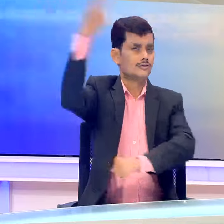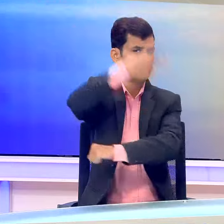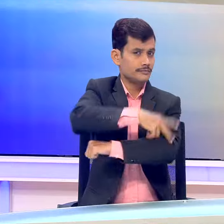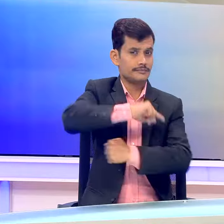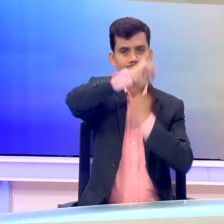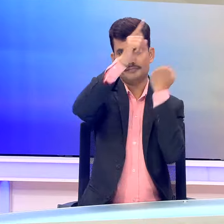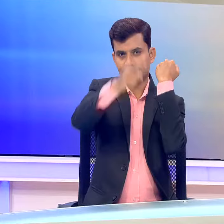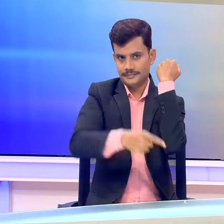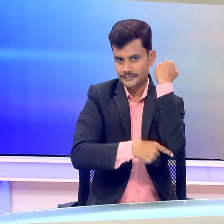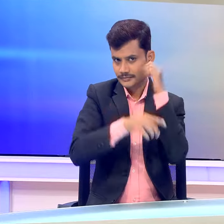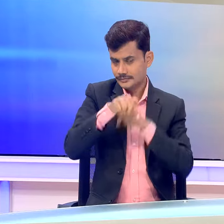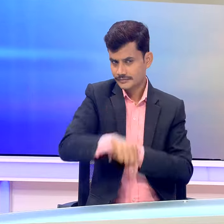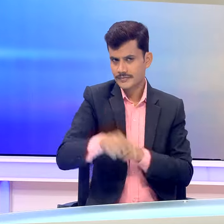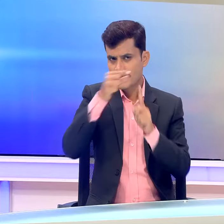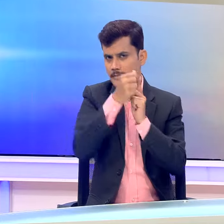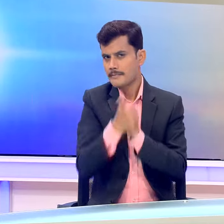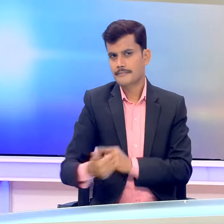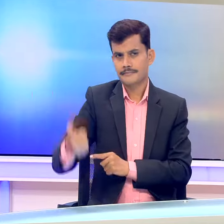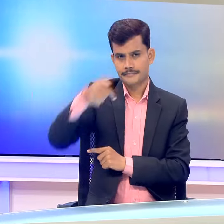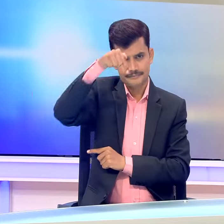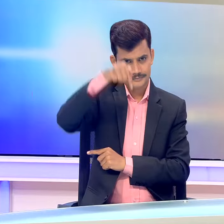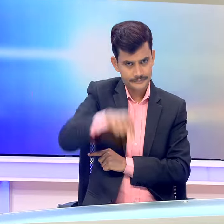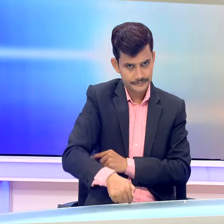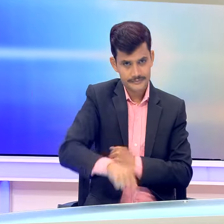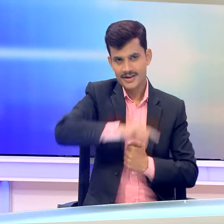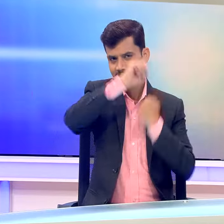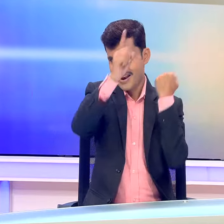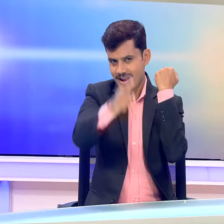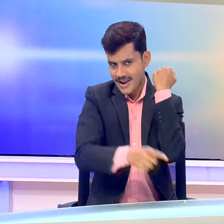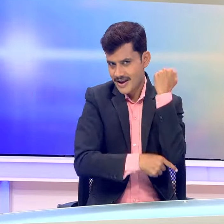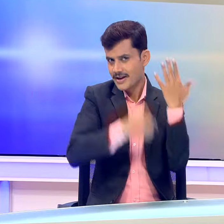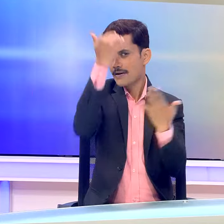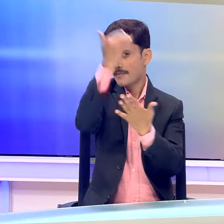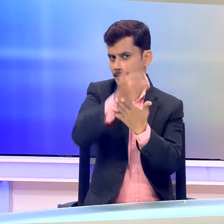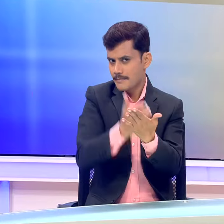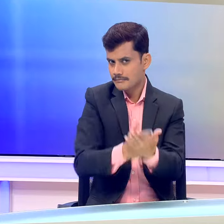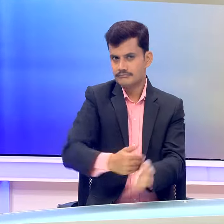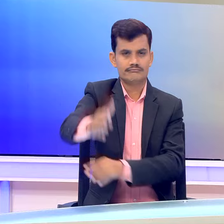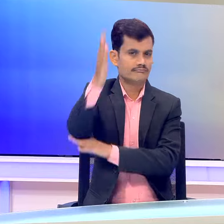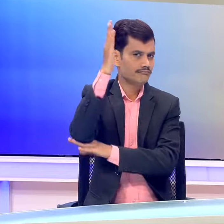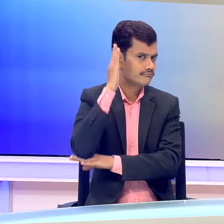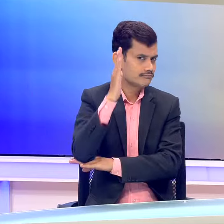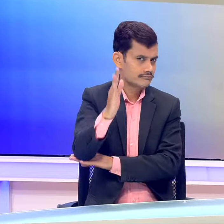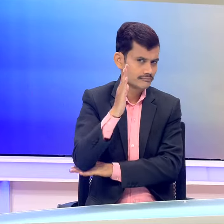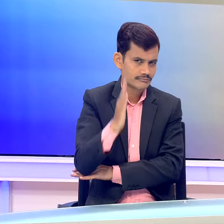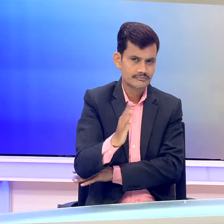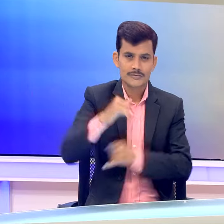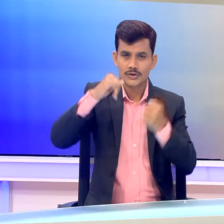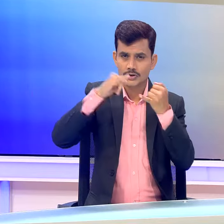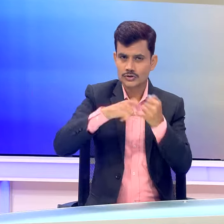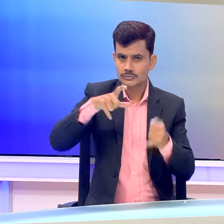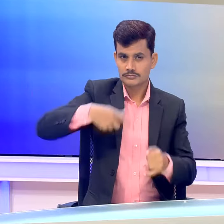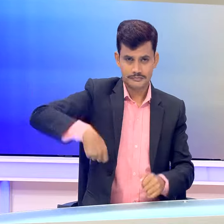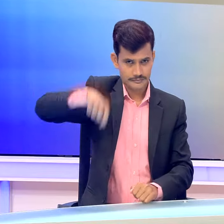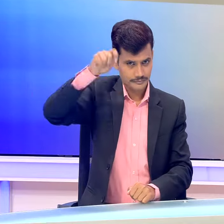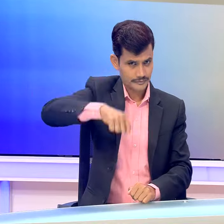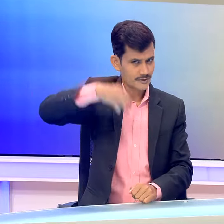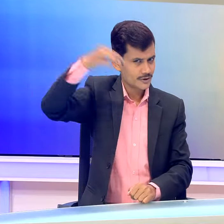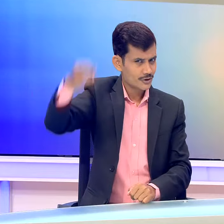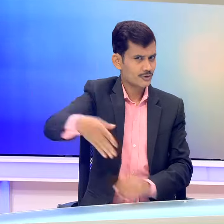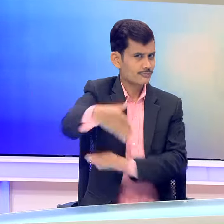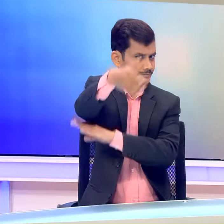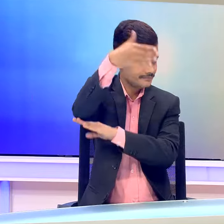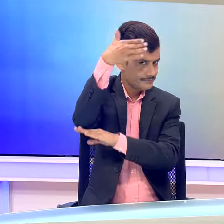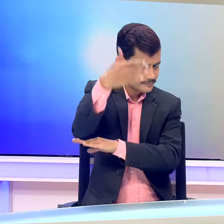आखरी दिन है राश्ट्रपती द्रौपती मुर्मू आज सम्मिलन के समापन सत्र को संबोधित करेंगी सुप्रीम कोट के नई जंडे